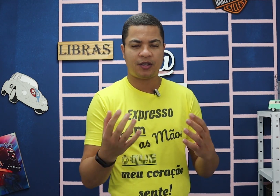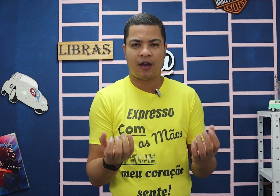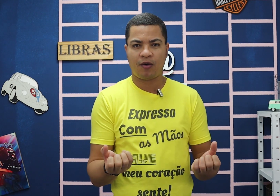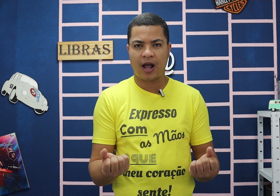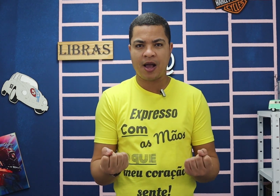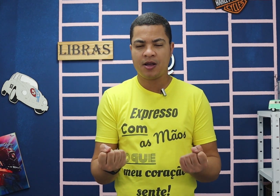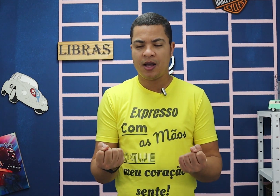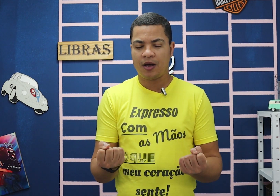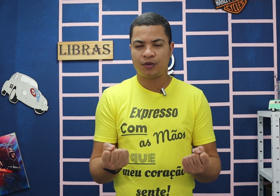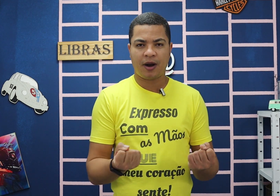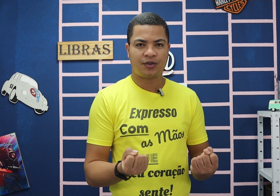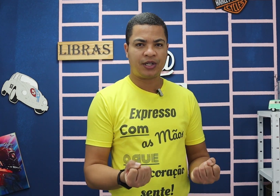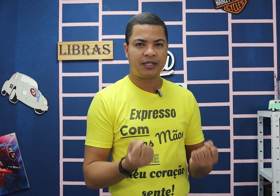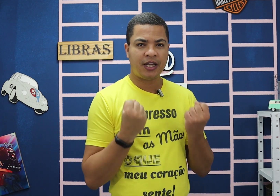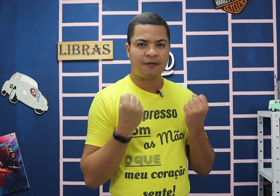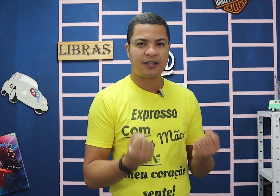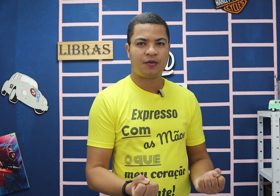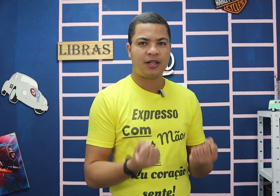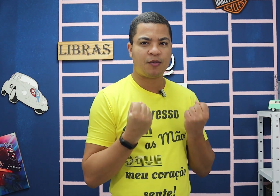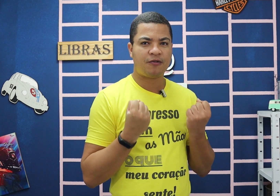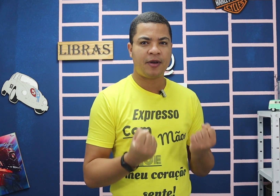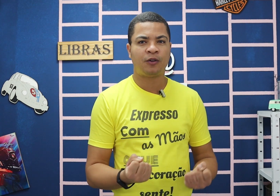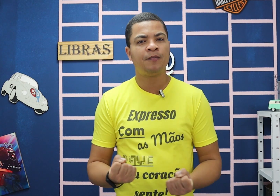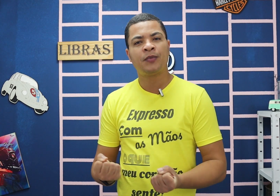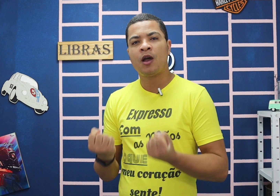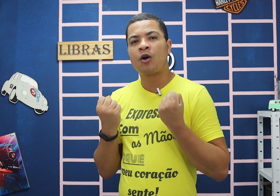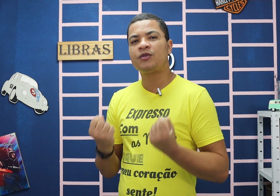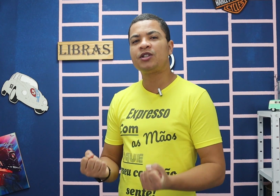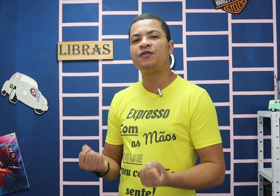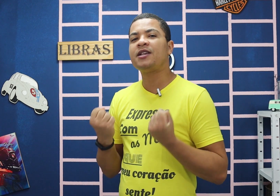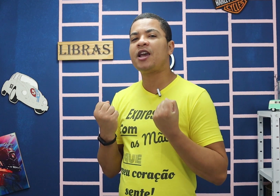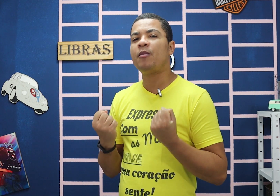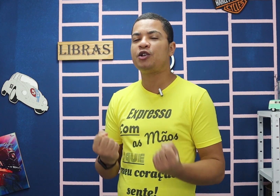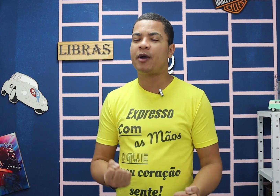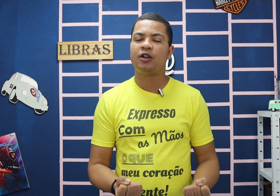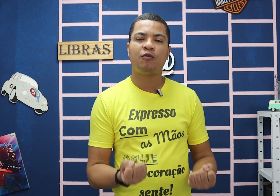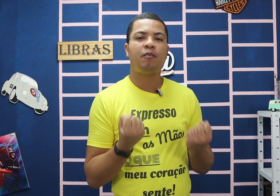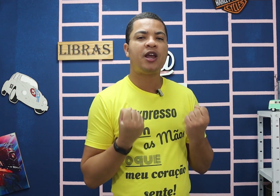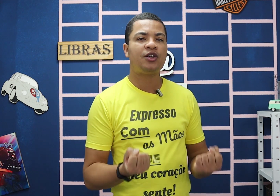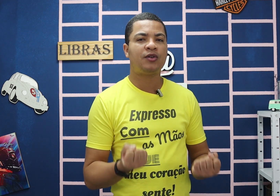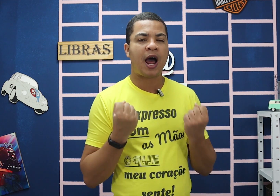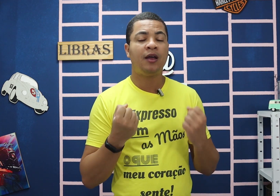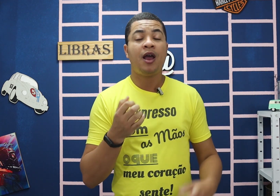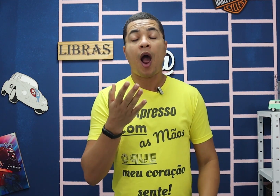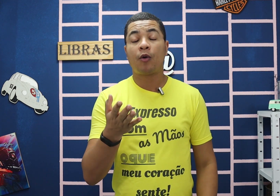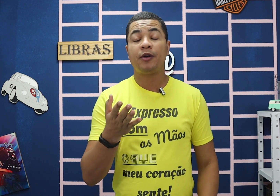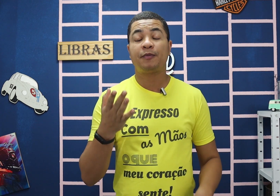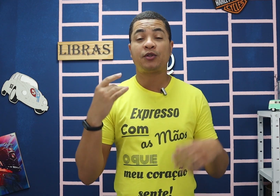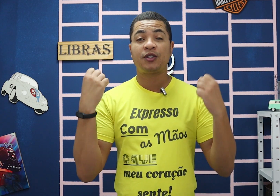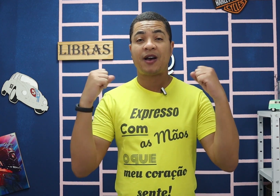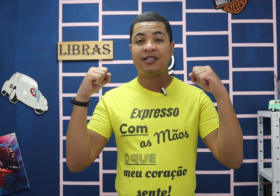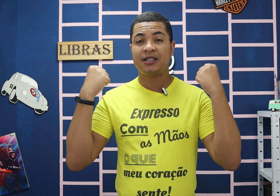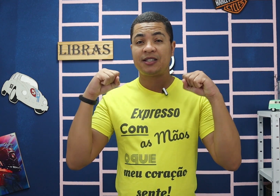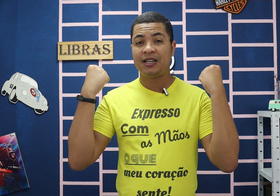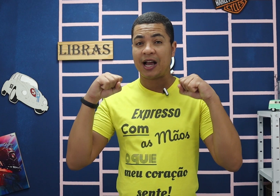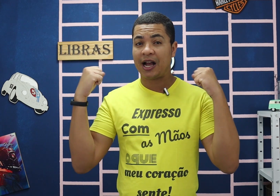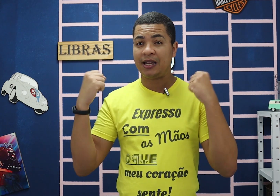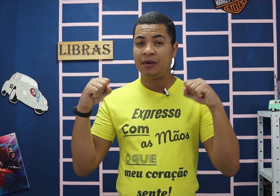Então, você vai colocar os braços assim e fazendo esse movimento. Como se você estivesse realmente pegando um peso lá. Algumas pessoas fazem assim, academia.